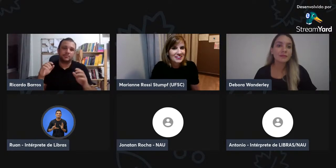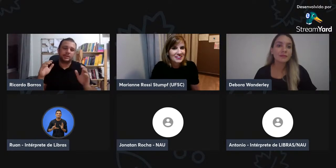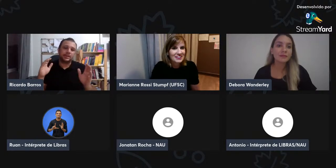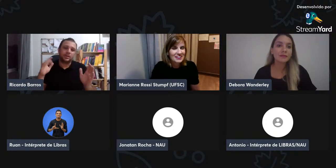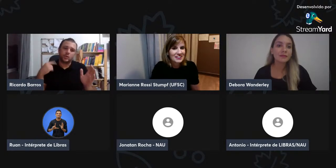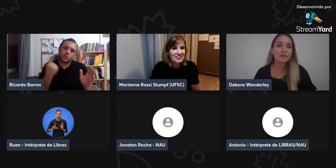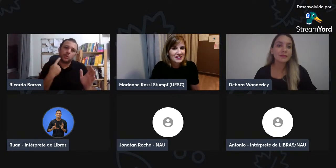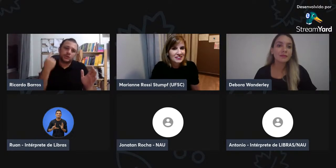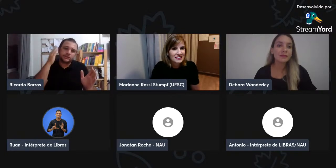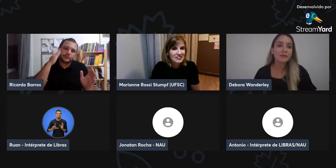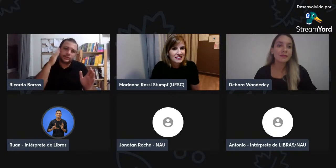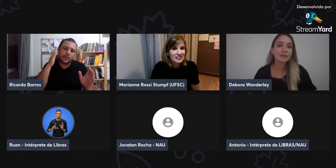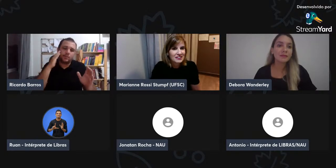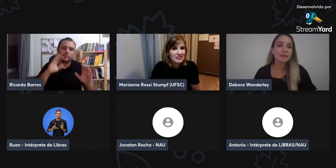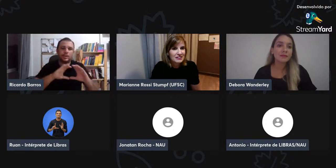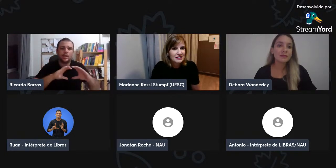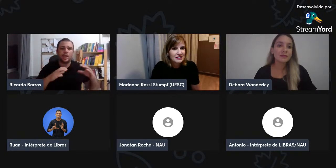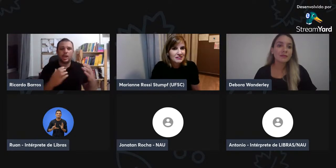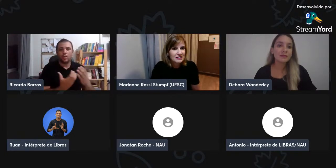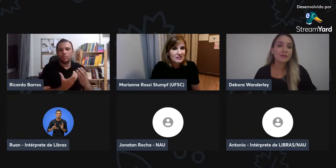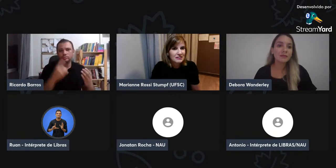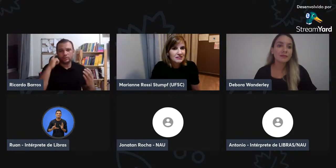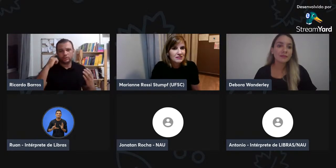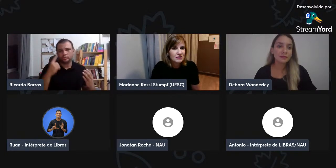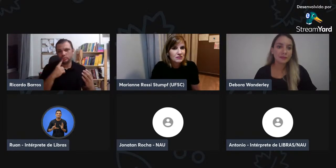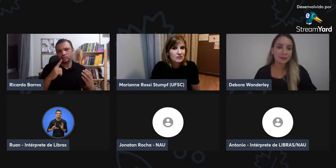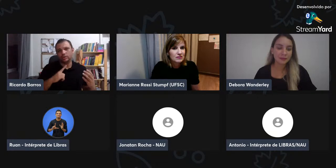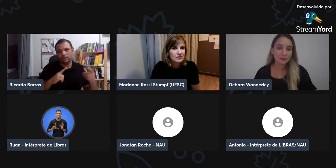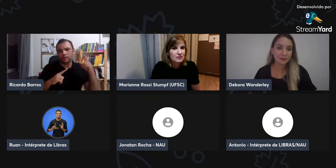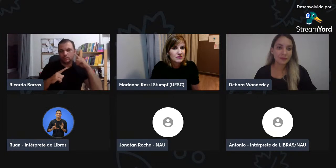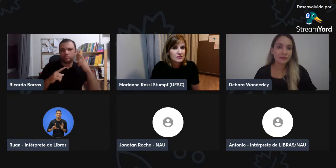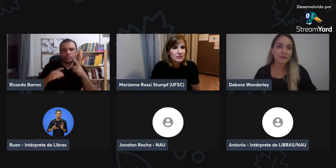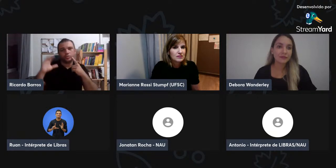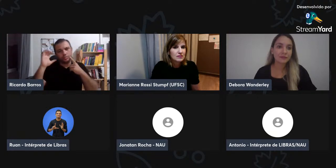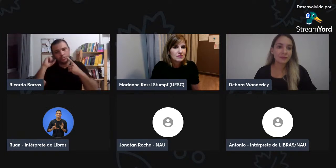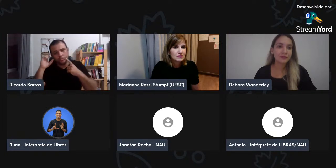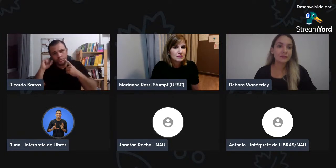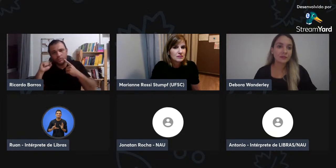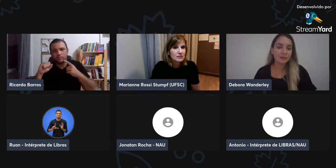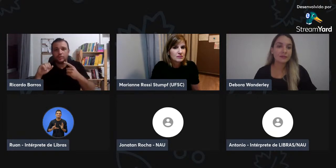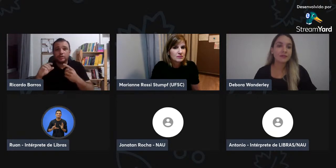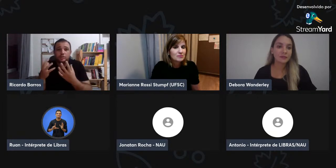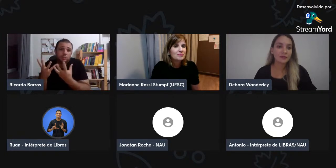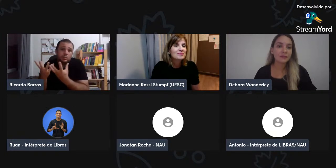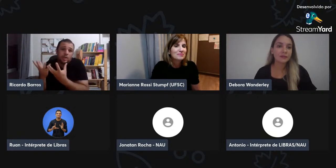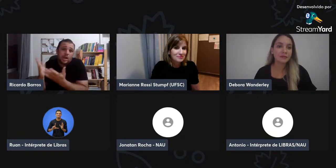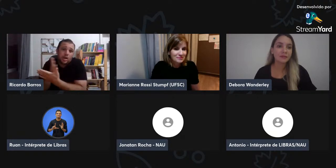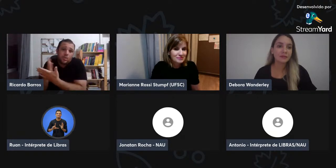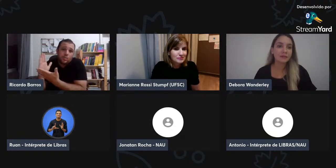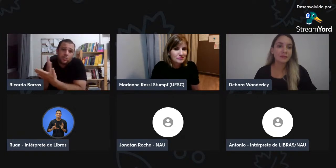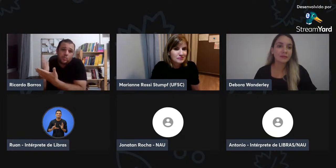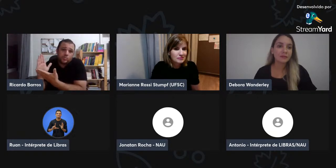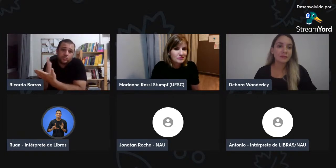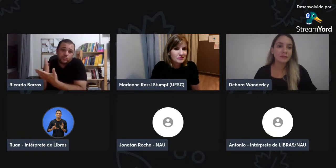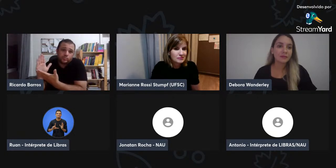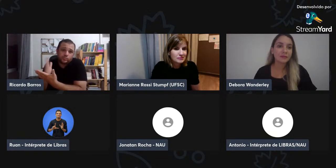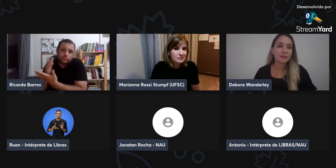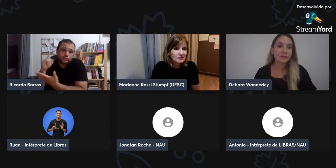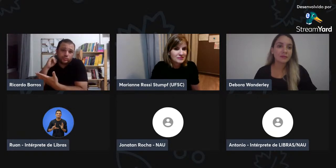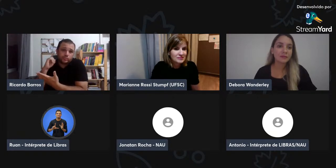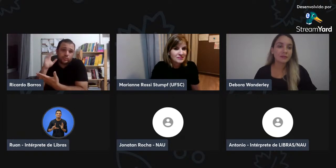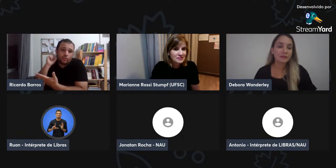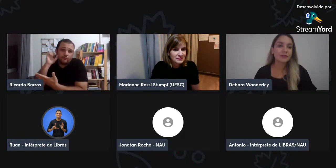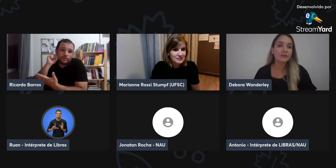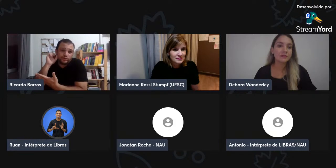na escola a escrita de sinais. Porque nós sabemos que a comunidade surda, também, os ouvintes,